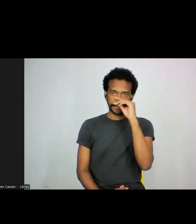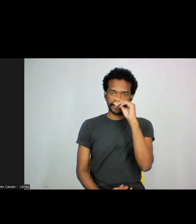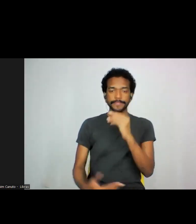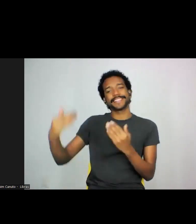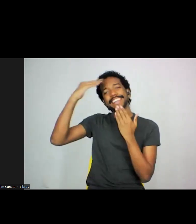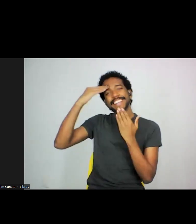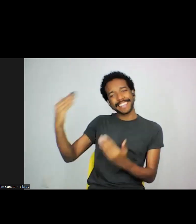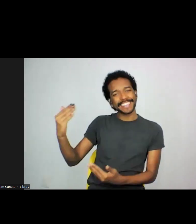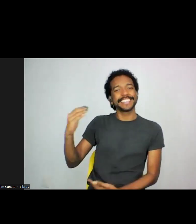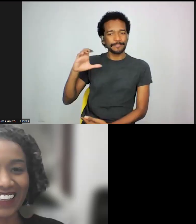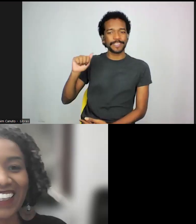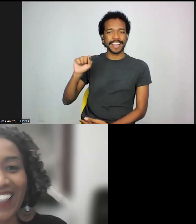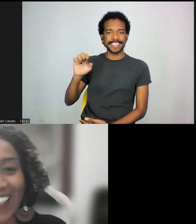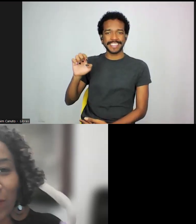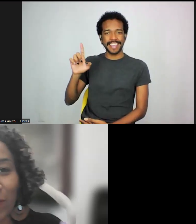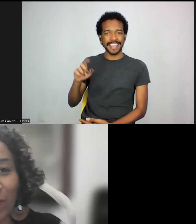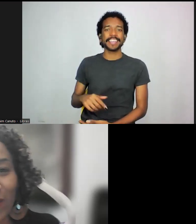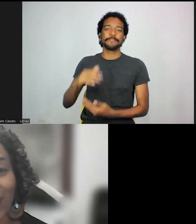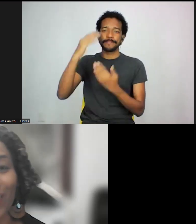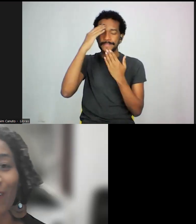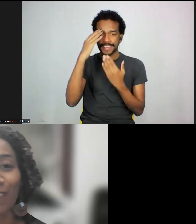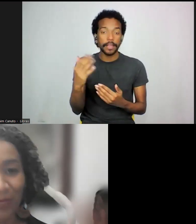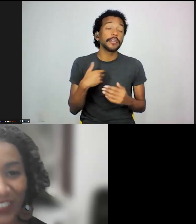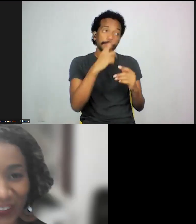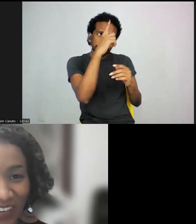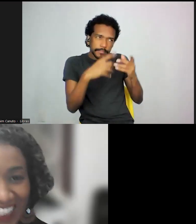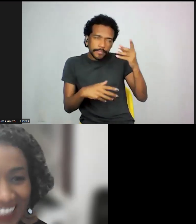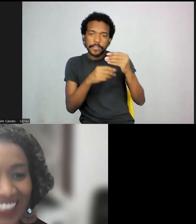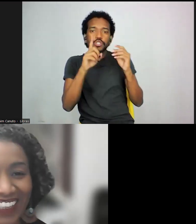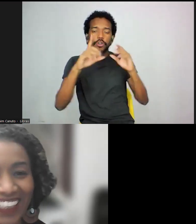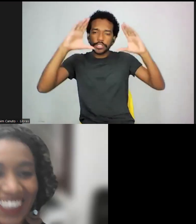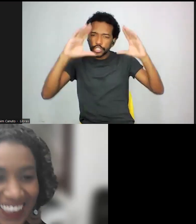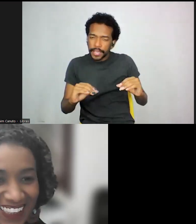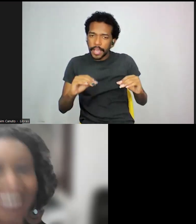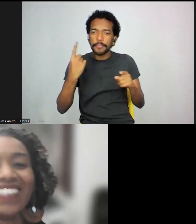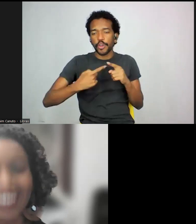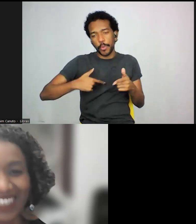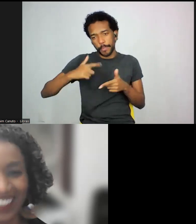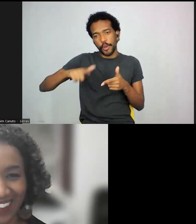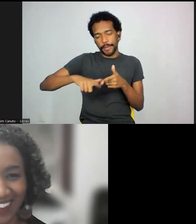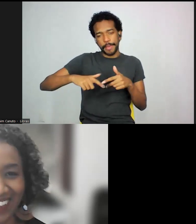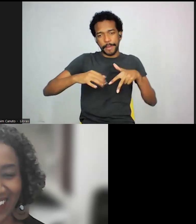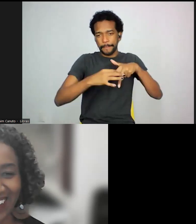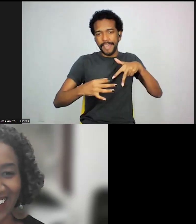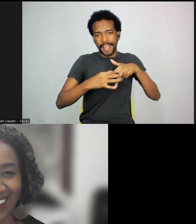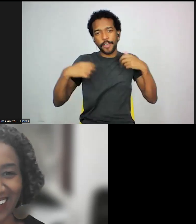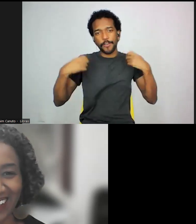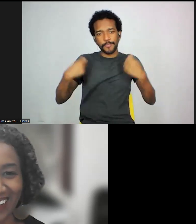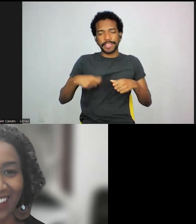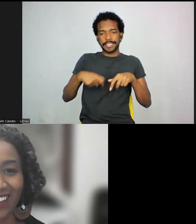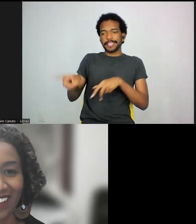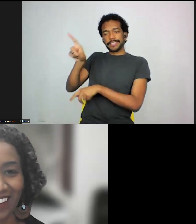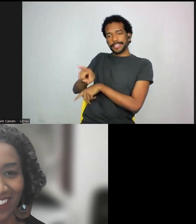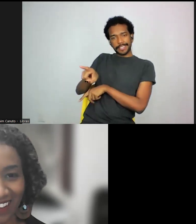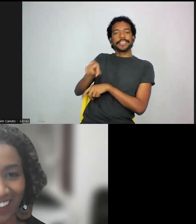Agradecemos, Cazé, muito obrigada. Eu só vou desligar a câmera porque eu estou com um probleminha na perna e eu tenho que ficar levantado,